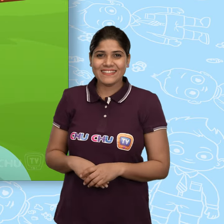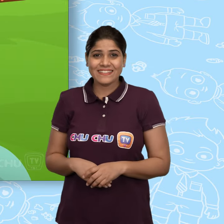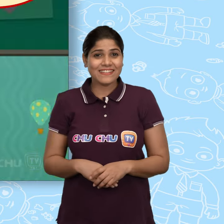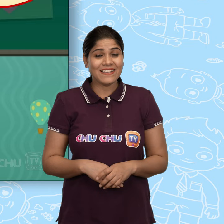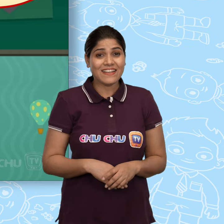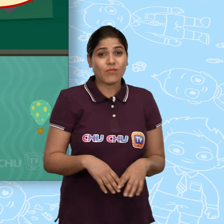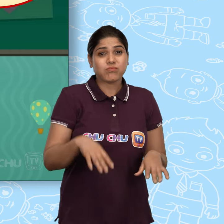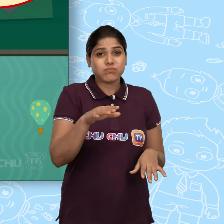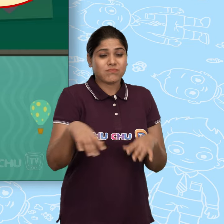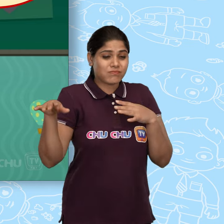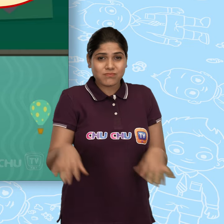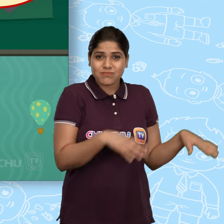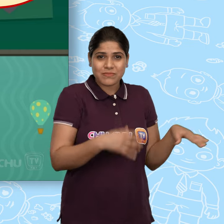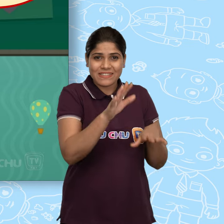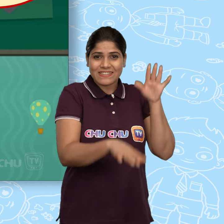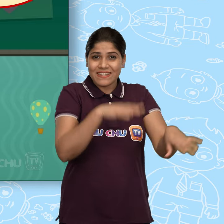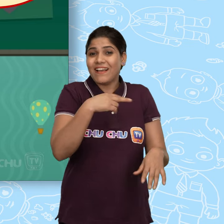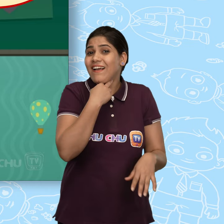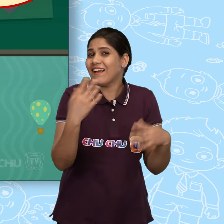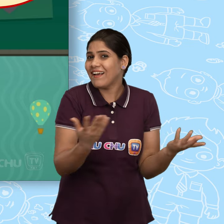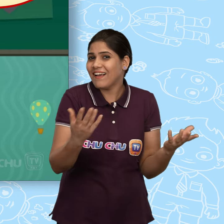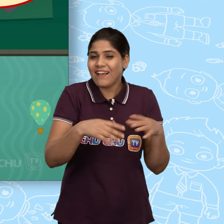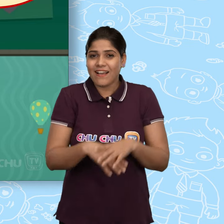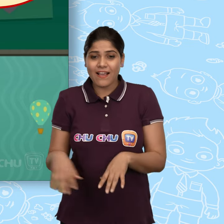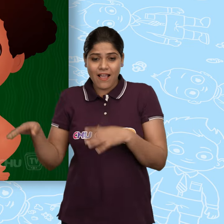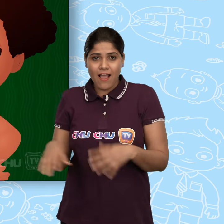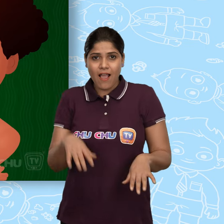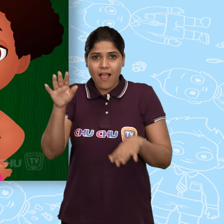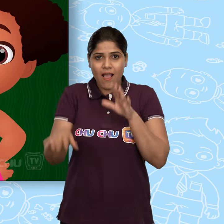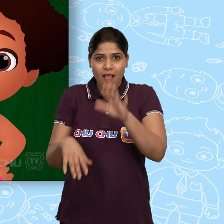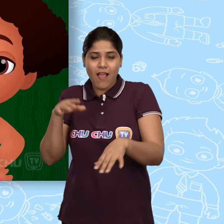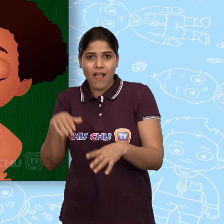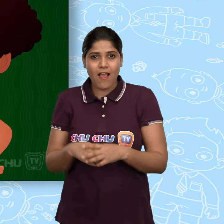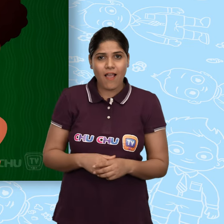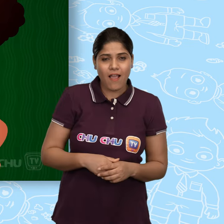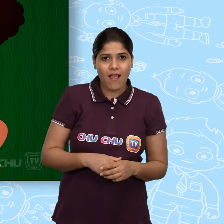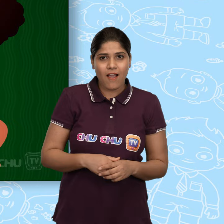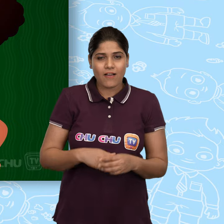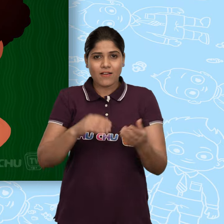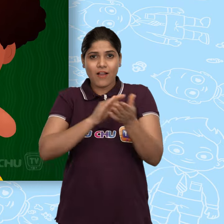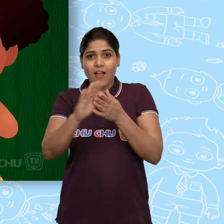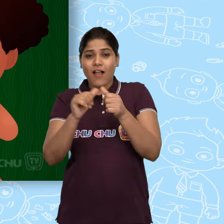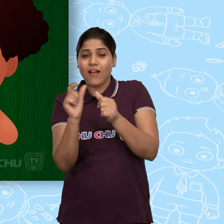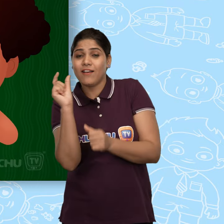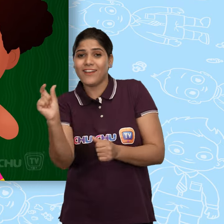तो भालू कैसे बोलता है भालू करता है आओ